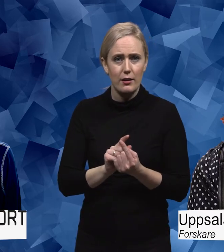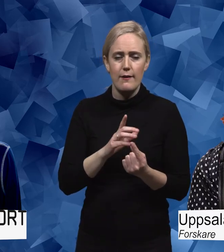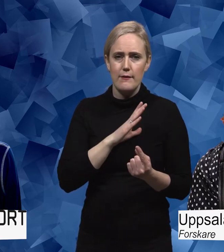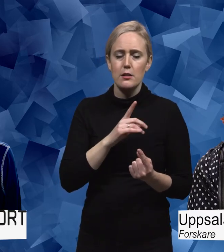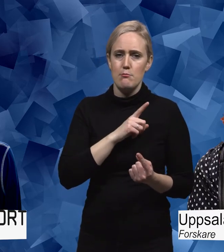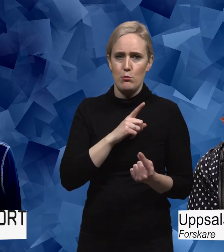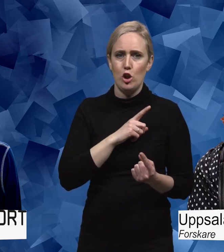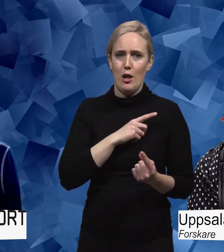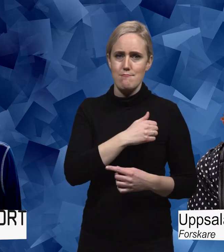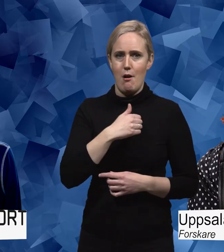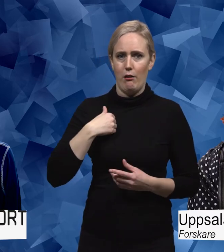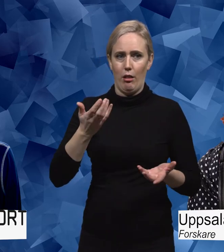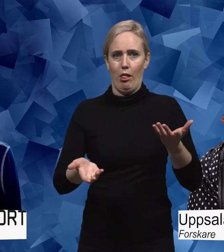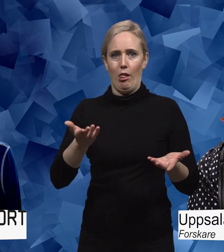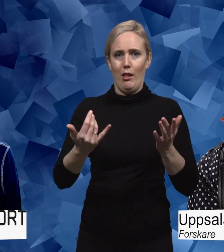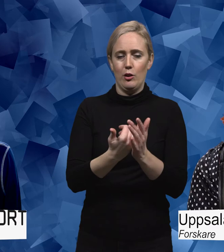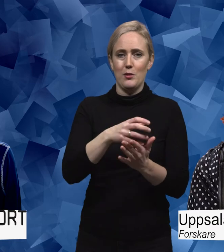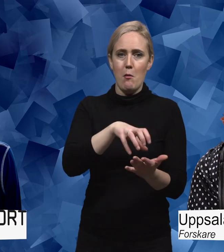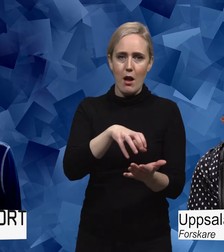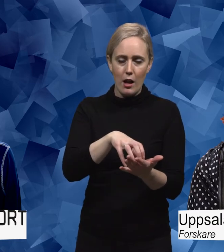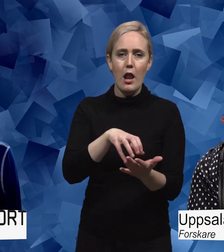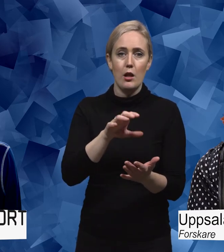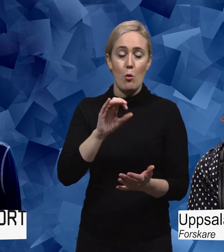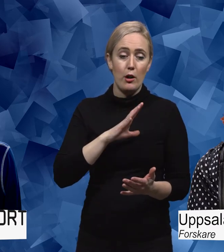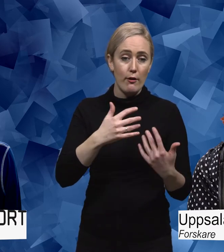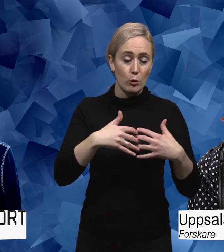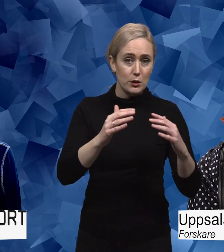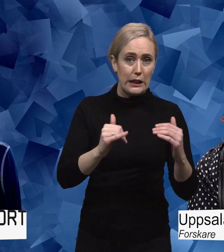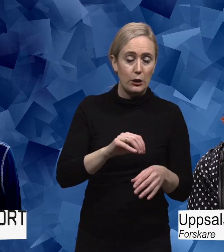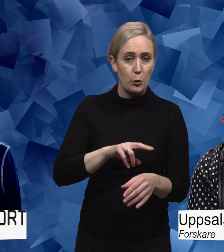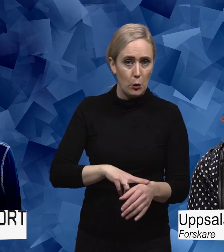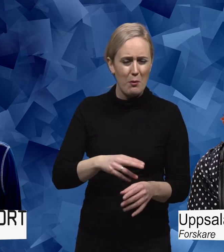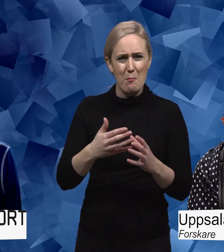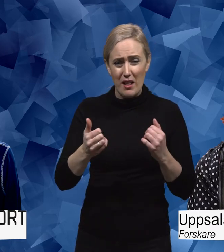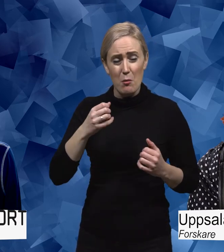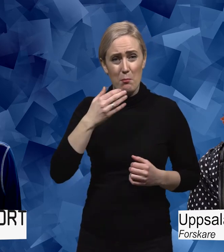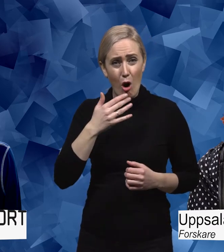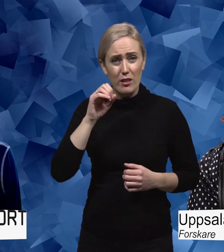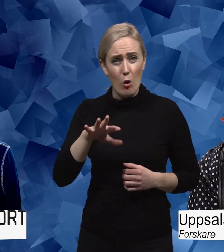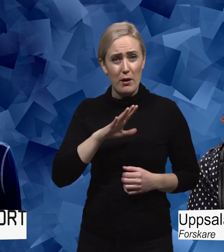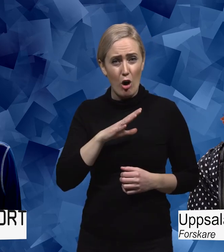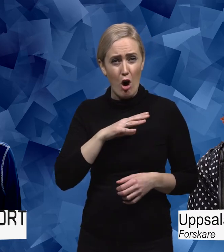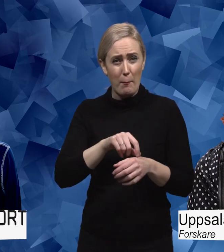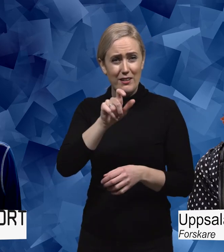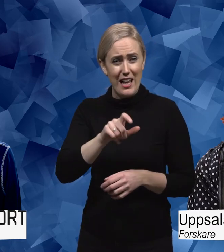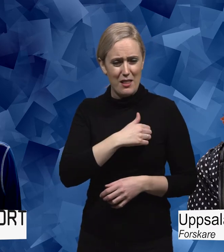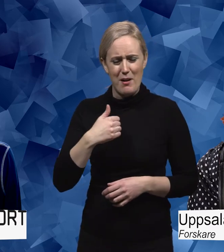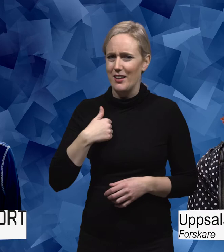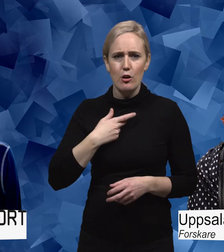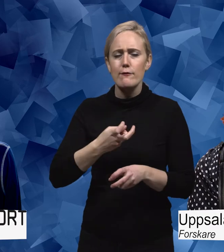samhället. Man har funktionsnedsättning eller sjukdom. Men att prata om att man ska ha patientmakt. Jag försöker undvika det. Jag gjorde det men jag kom